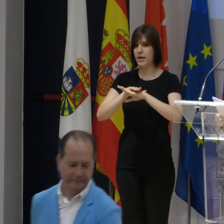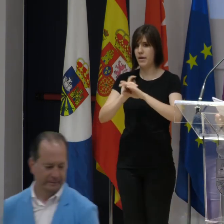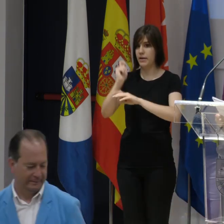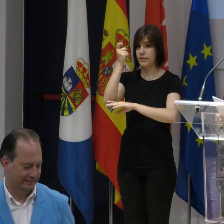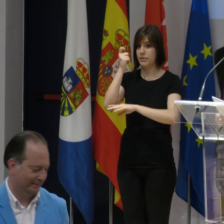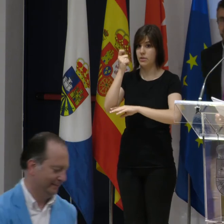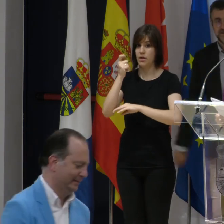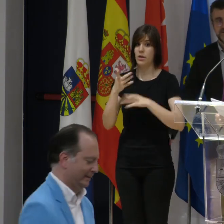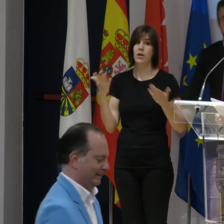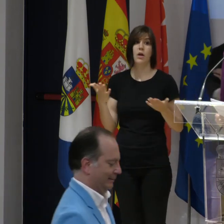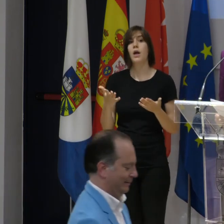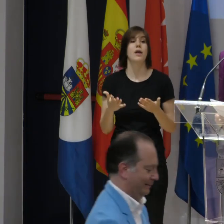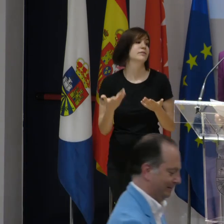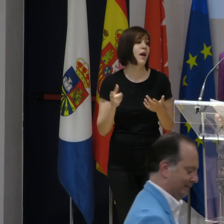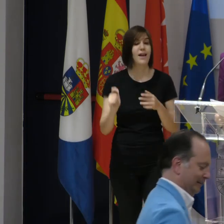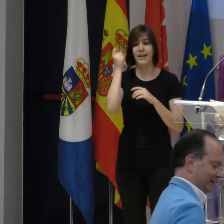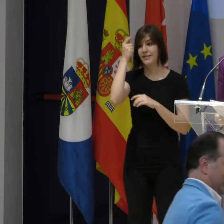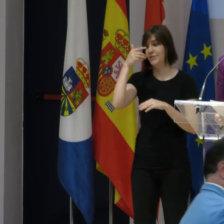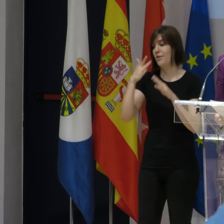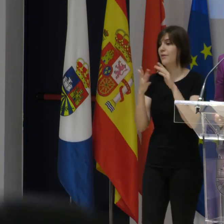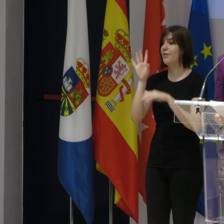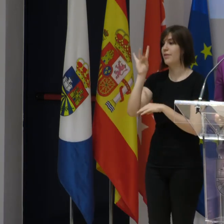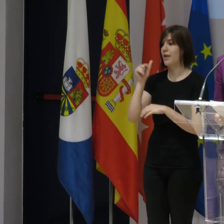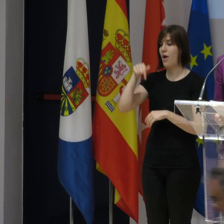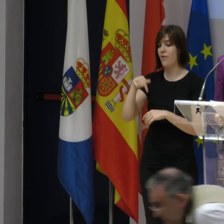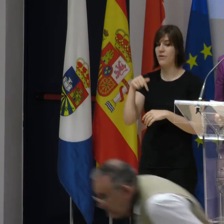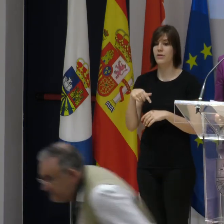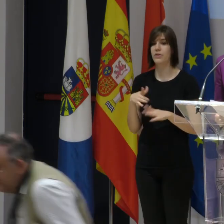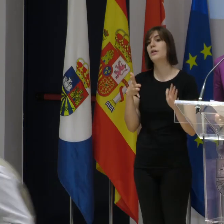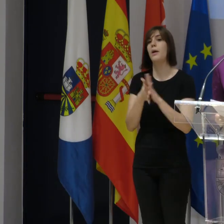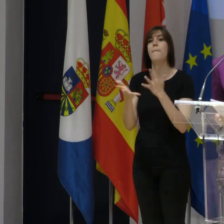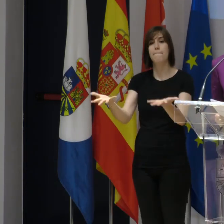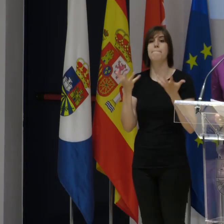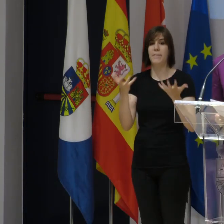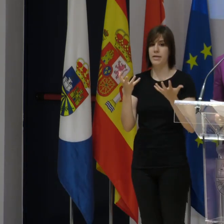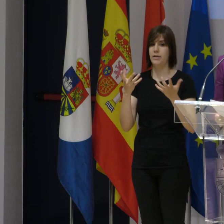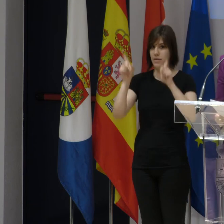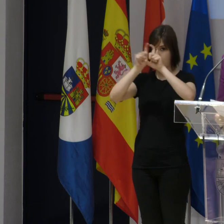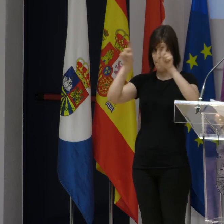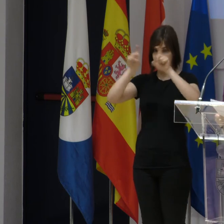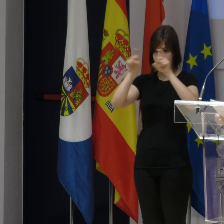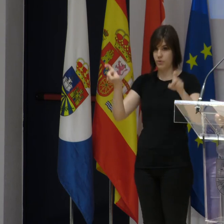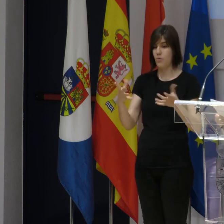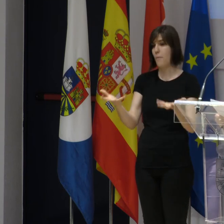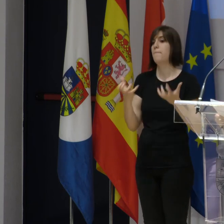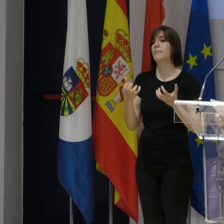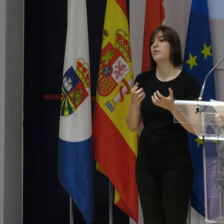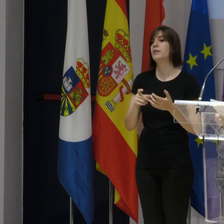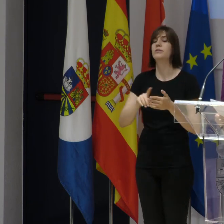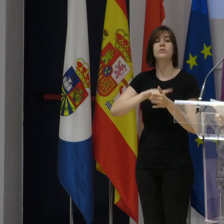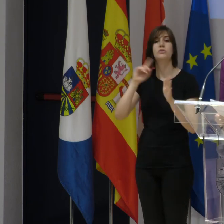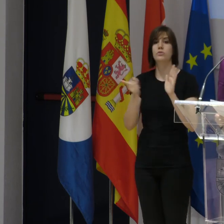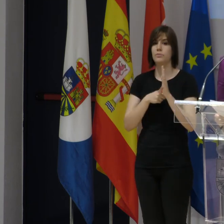El colofón de esta jornada, como ya saben ustedes, lo pone la entrega de los Premios al Emprendimiento. Unos premios dotados con un valor total